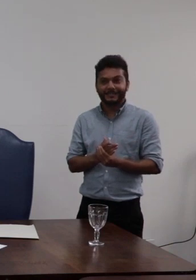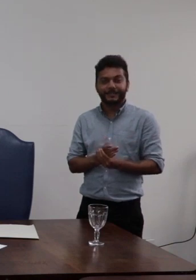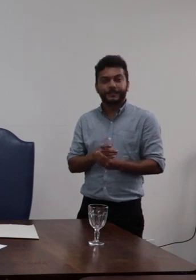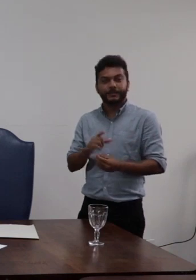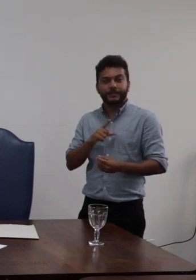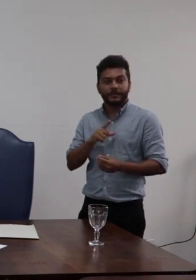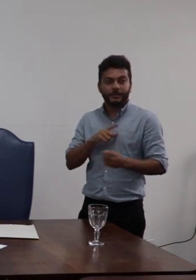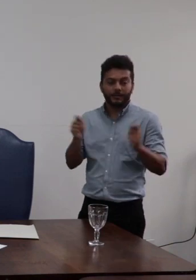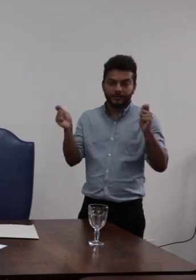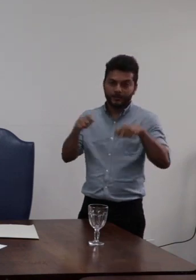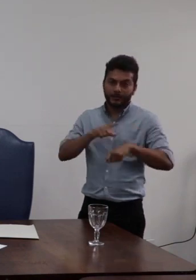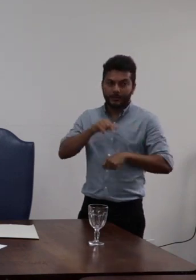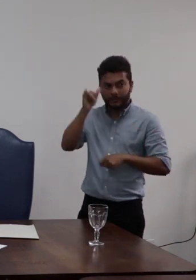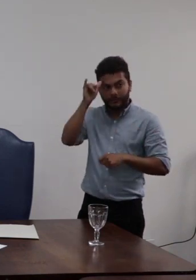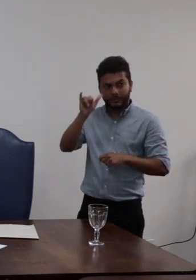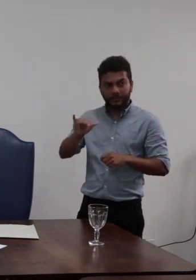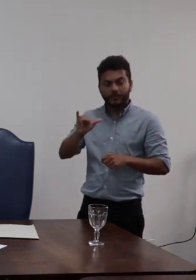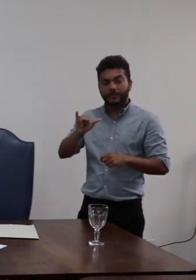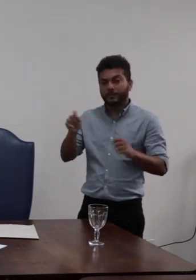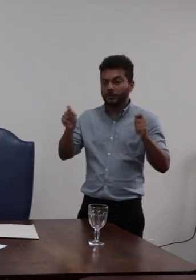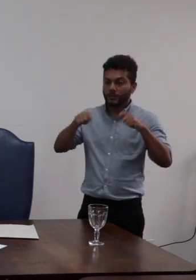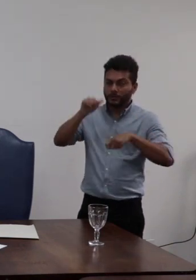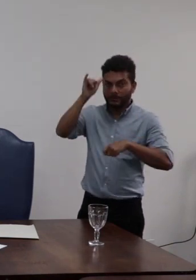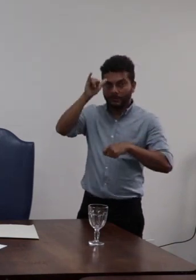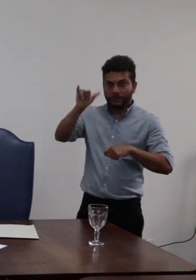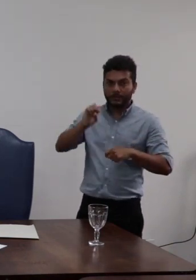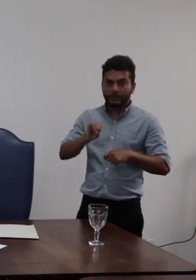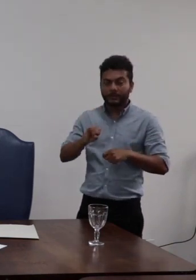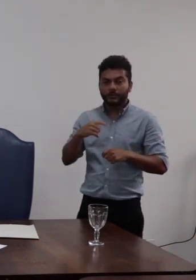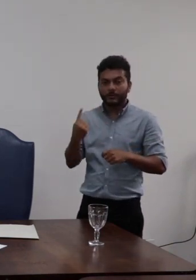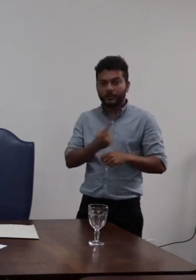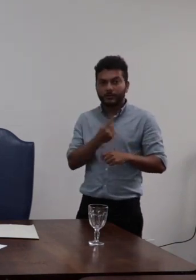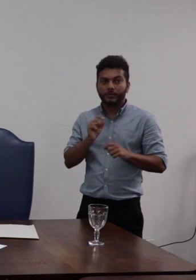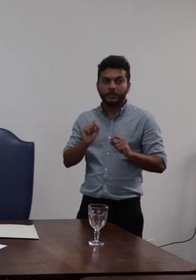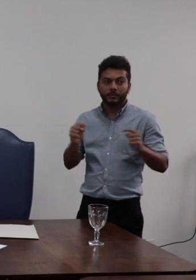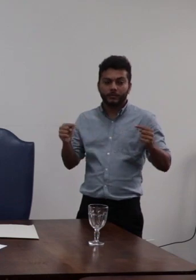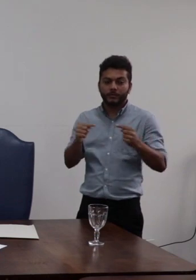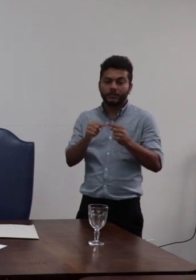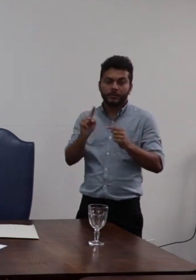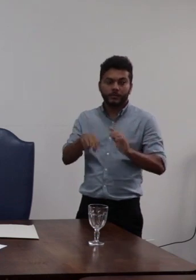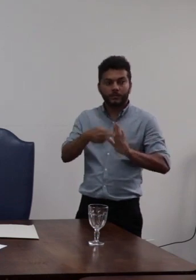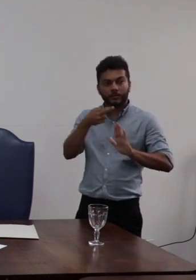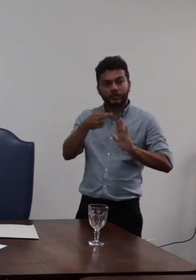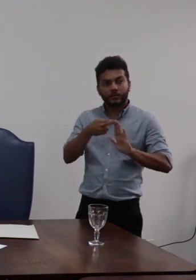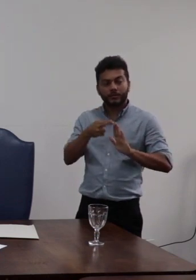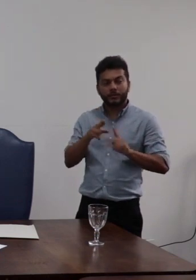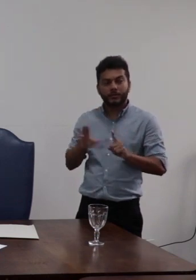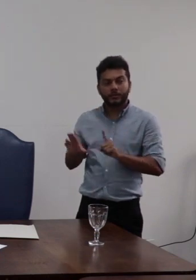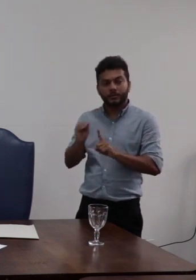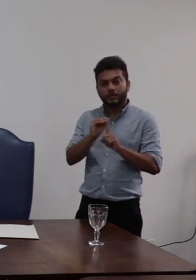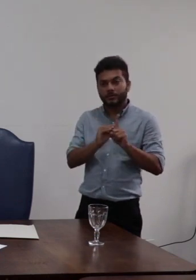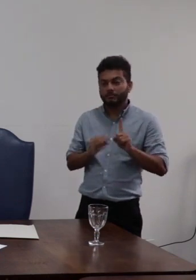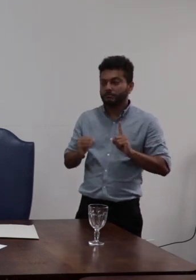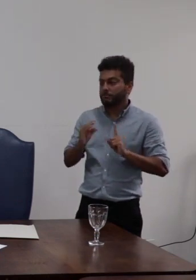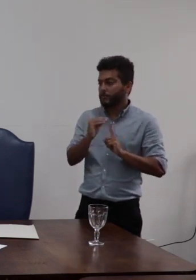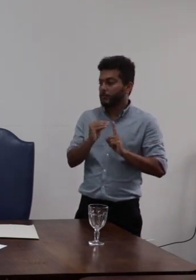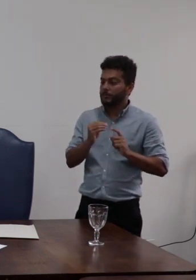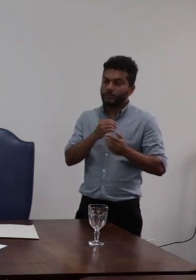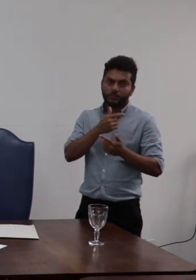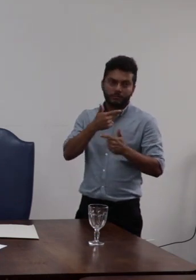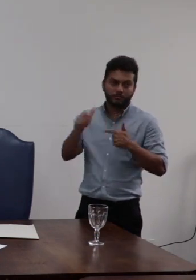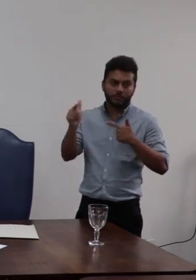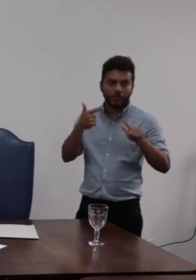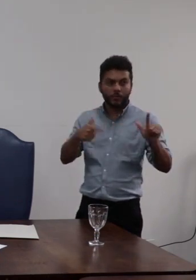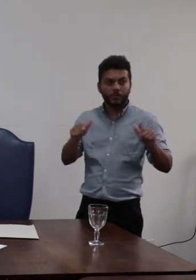poderiam ser habidadas ou estarem sendo habidadas se a estivesse aplicando a resolução de assédio moral sexual e outros preconceitos no